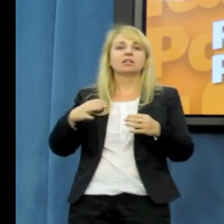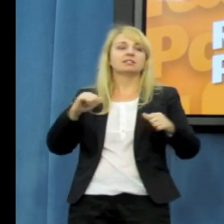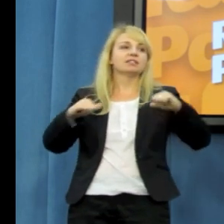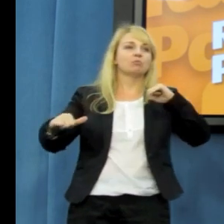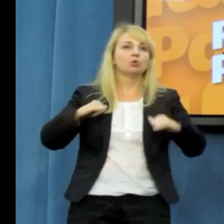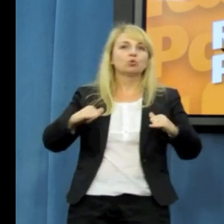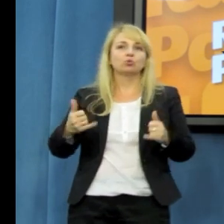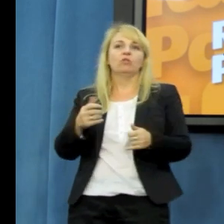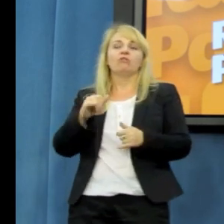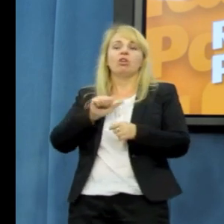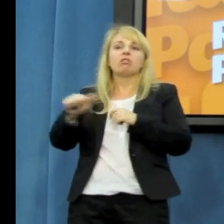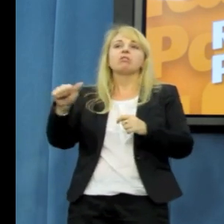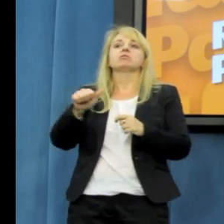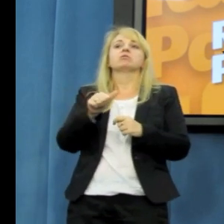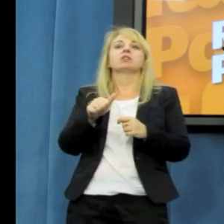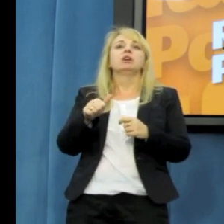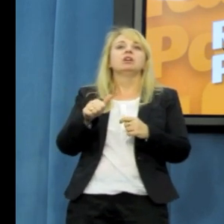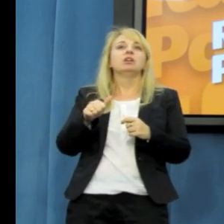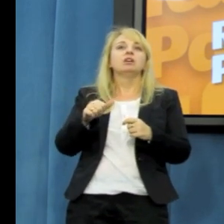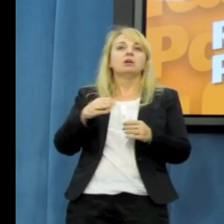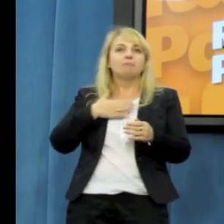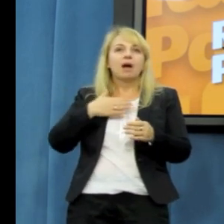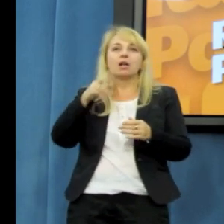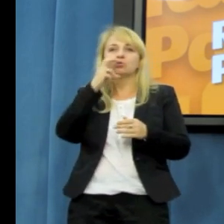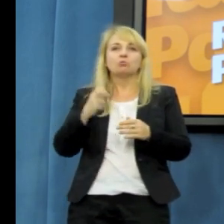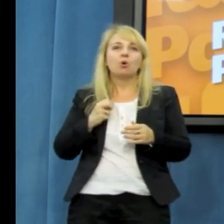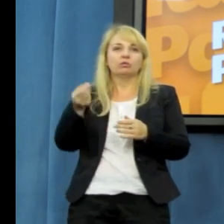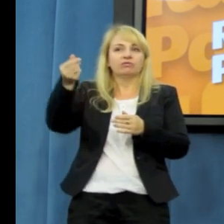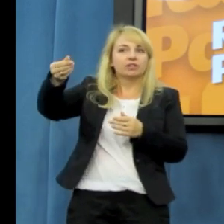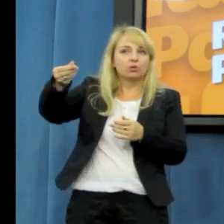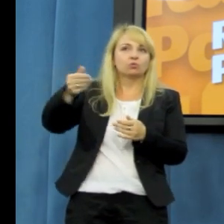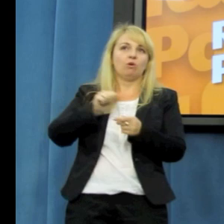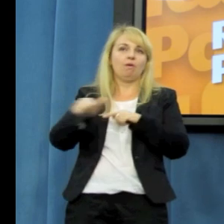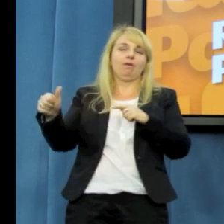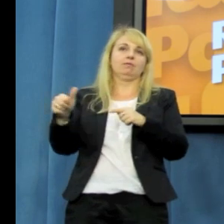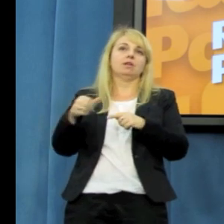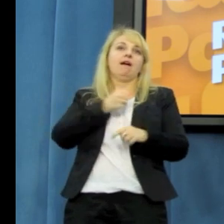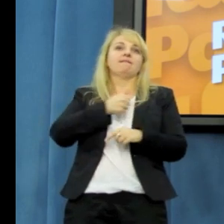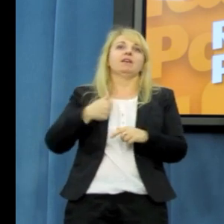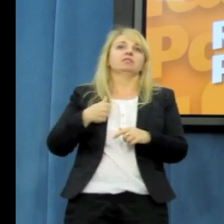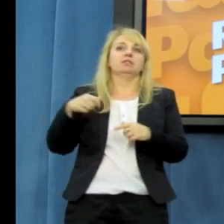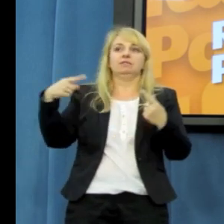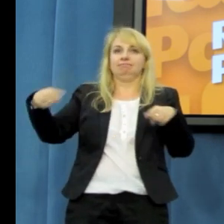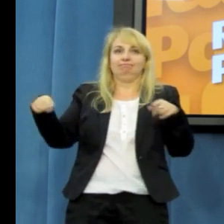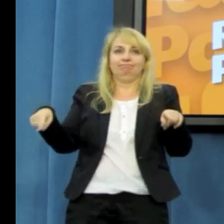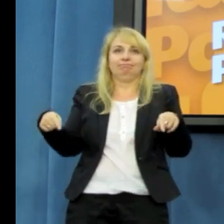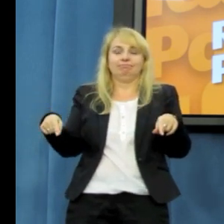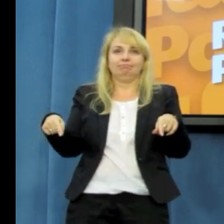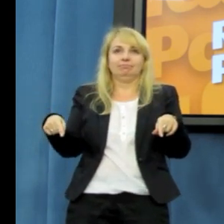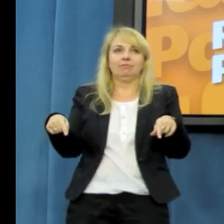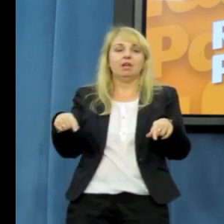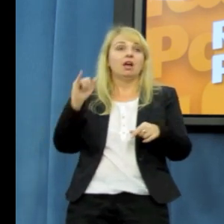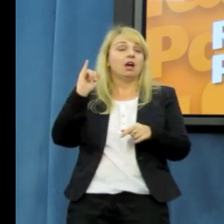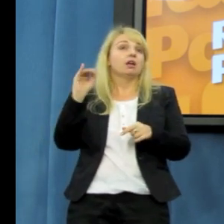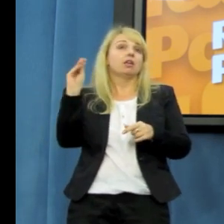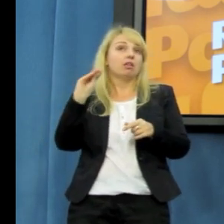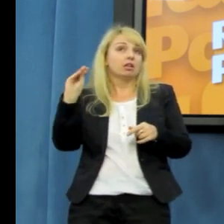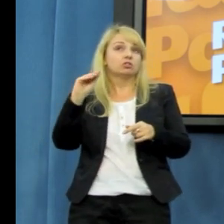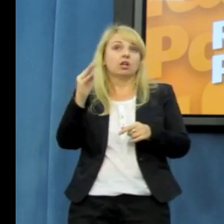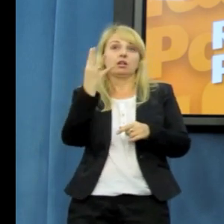sport, a Warszawa tego nie robi. No, nie mówię już o 4,40 za bilet.